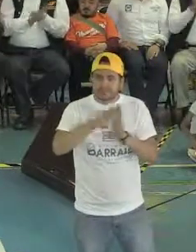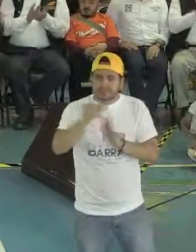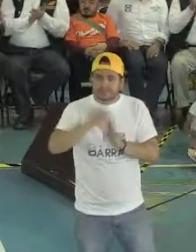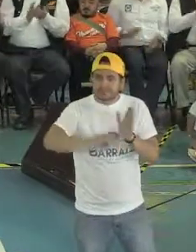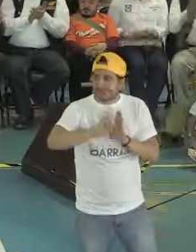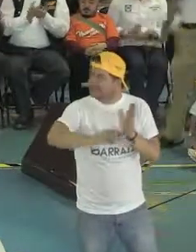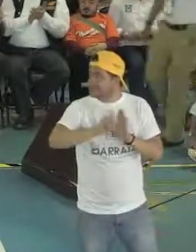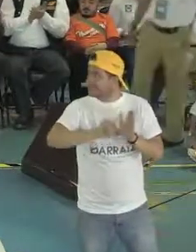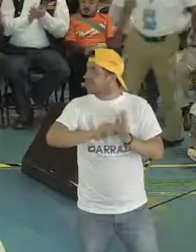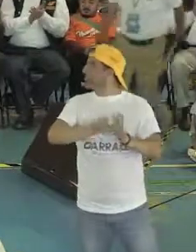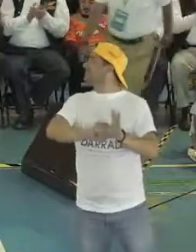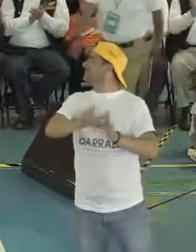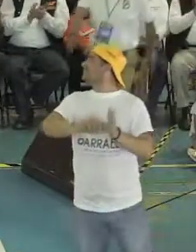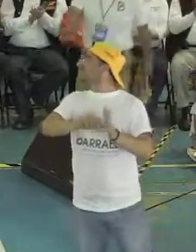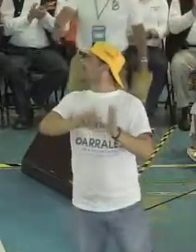esta ciudad.